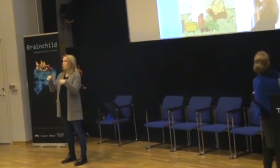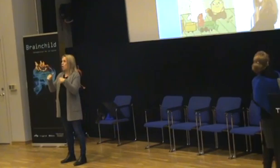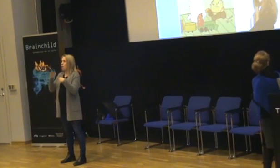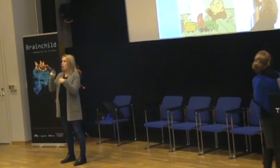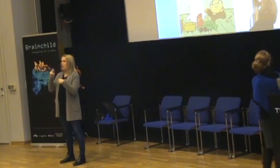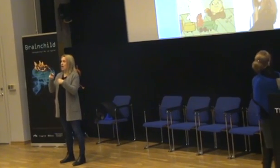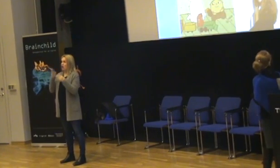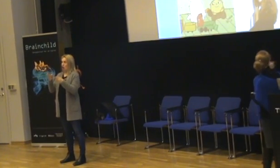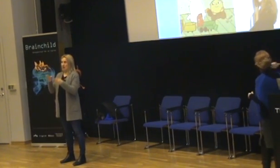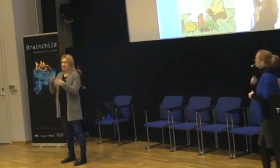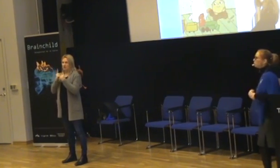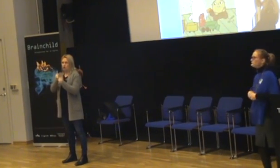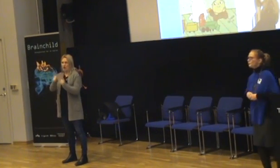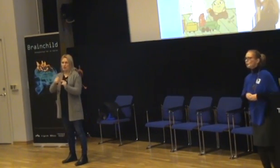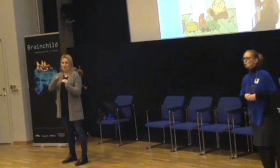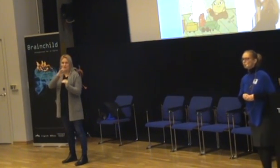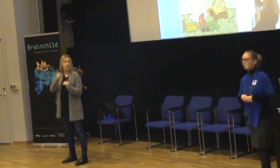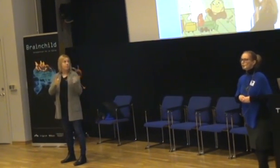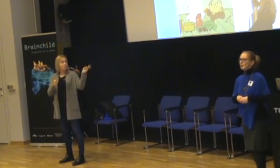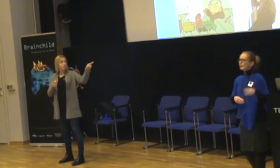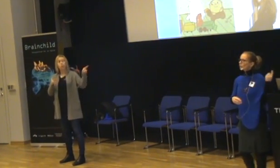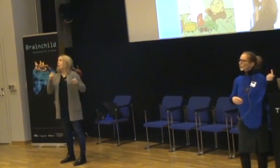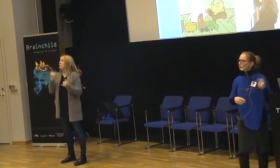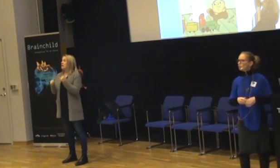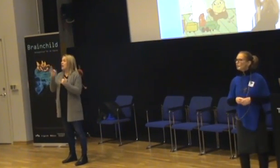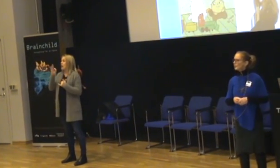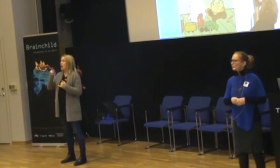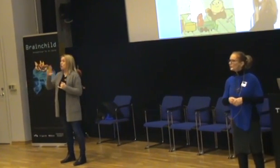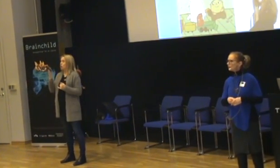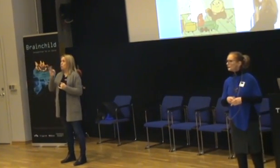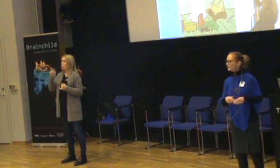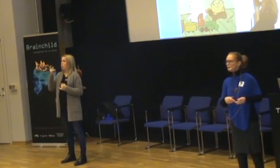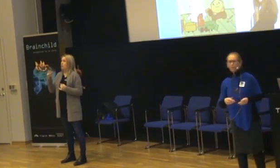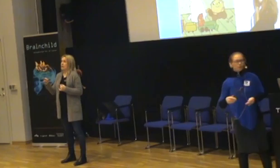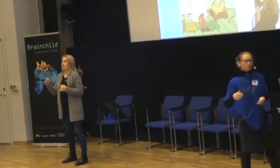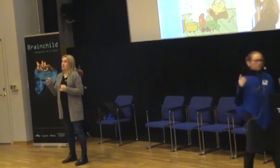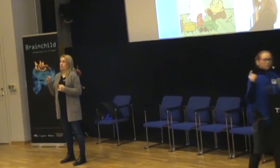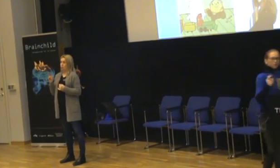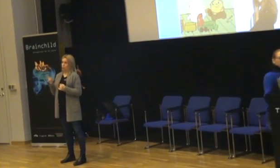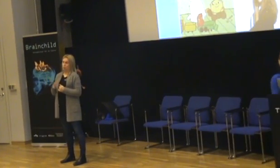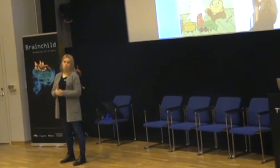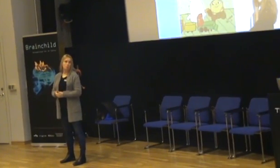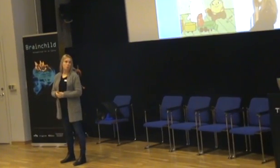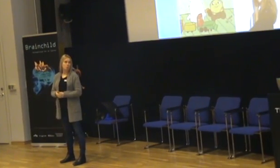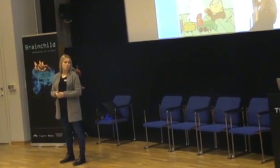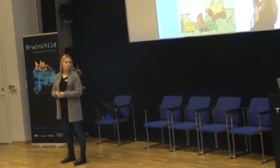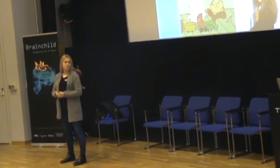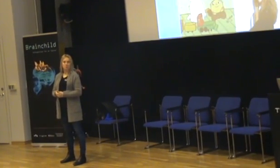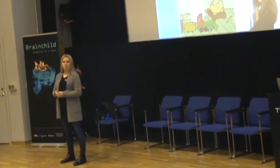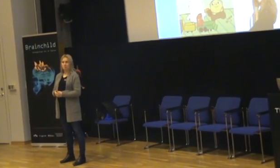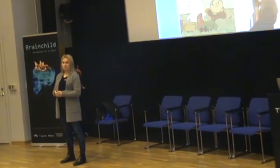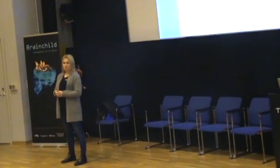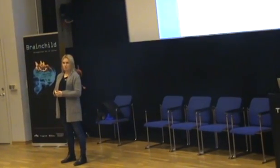Jättespännande. Och Harry Potter har vi också. Han kan nog stämma in på lite allt möjligt här. Då går vi vidare.